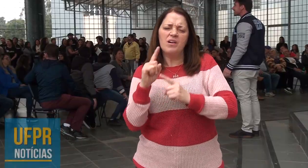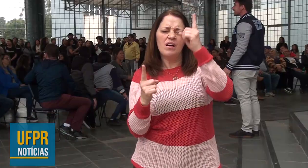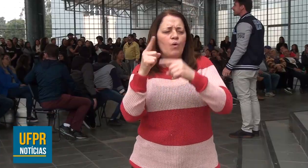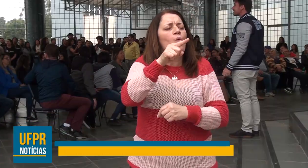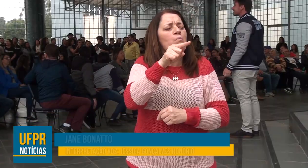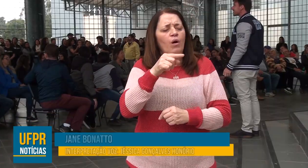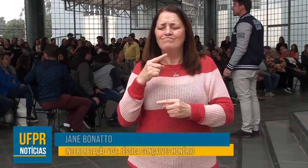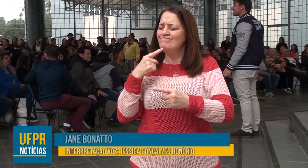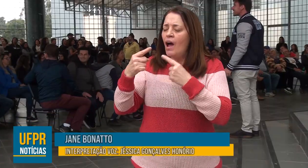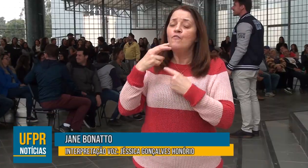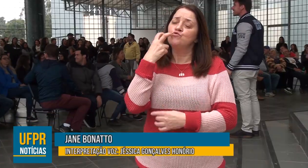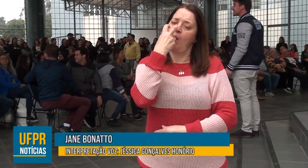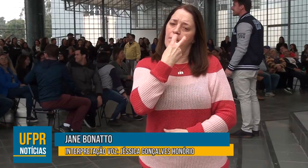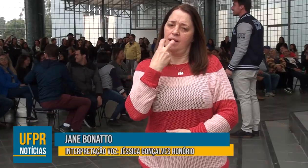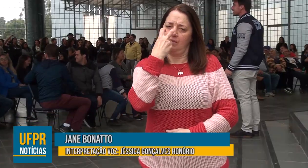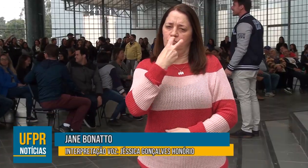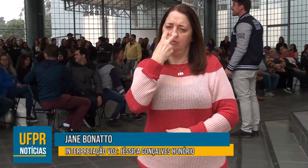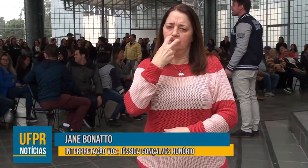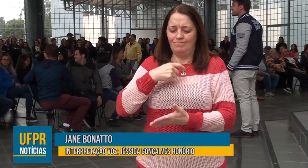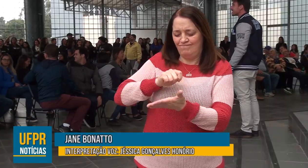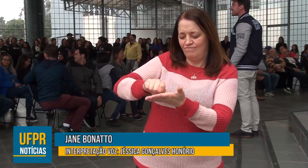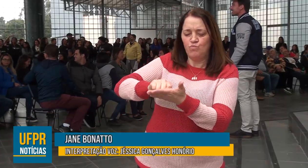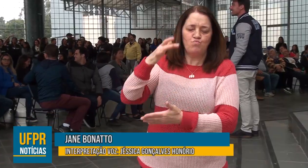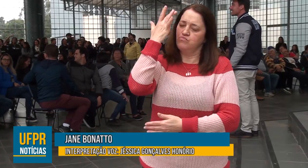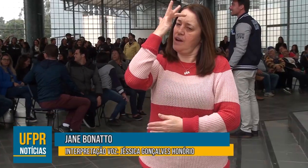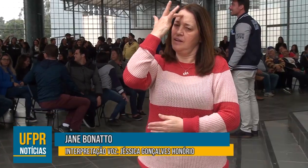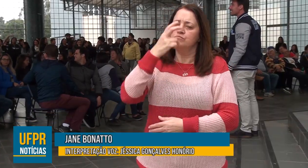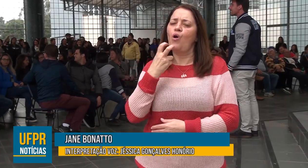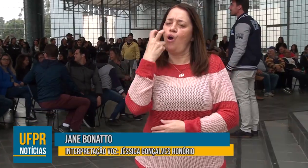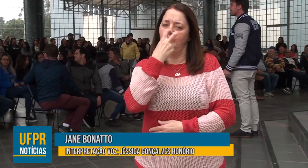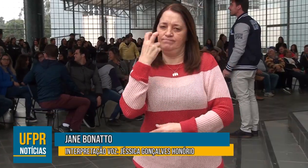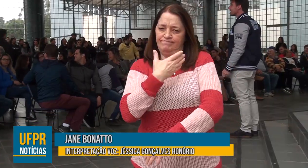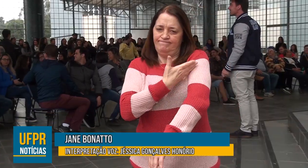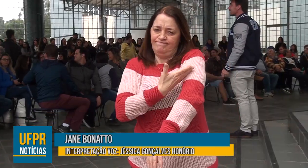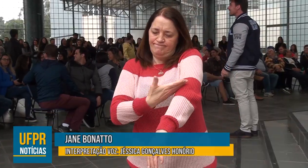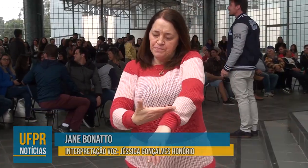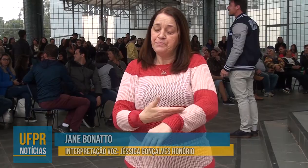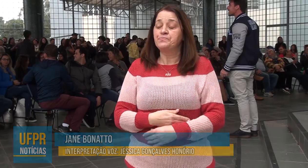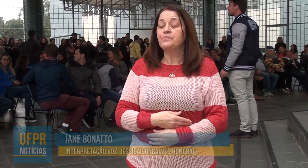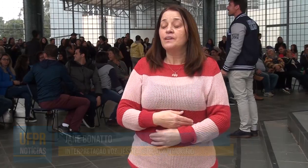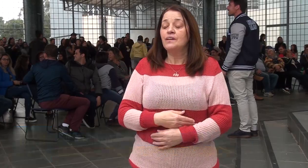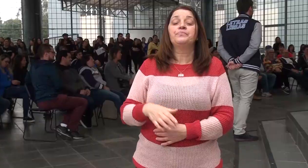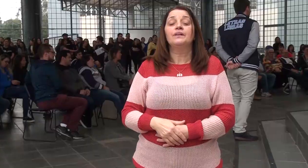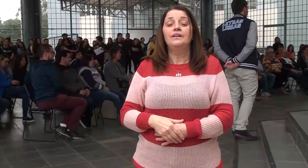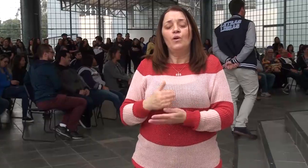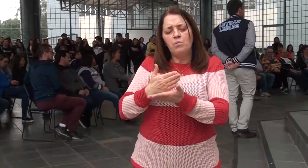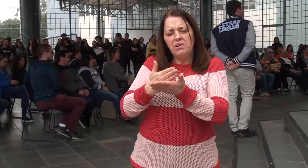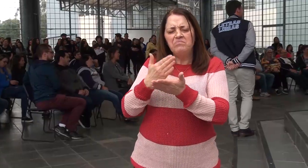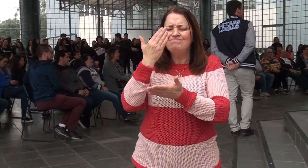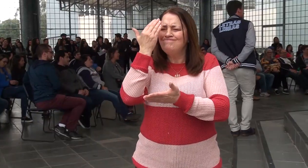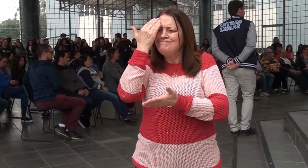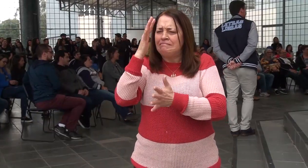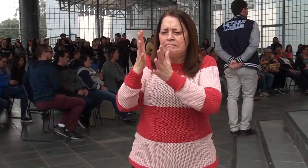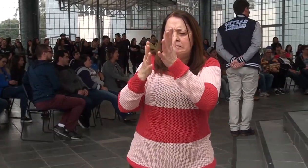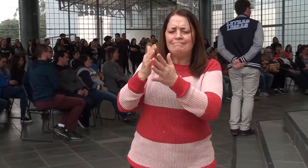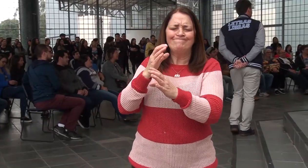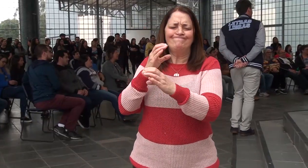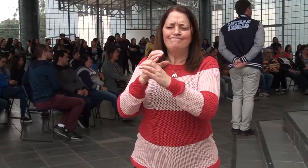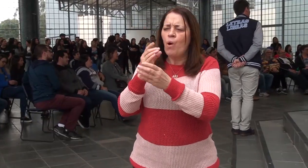conversava comigo através de gestos, oralização, não sabia Libras. Então, eu já estava acostumada com essa situação. Mas eu não entendia muito a língua de sinais, não conhecia